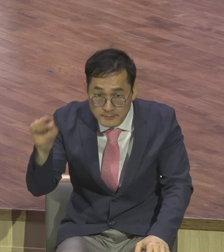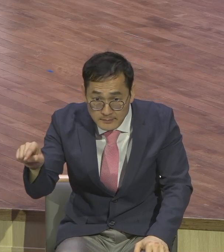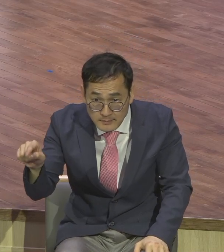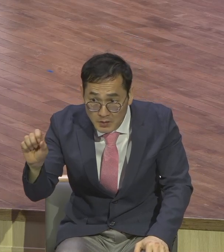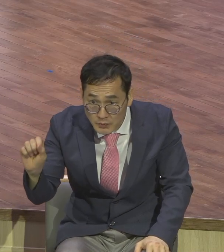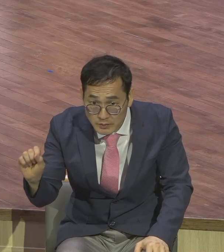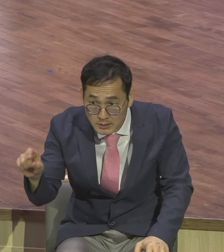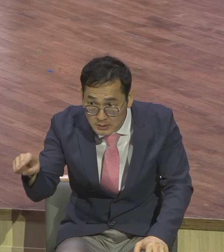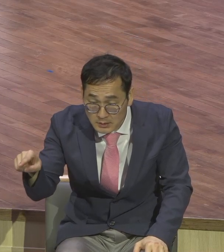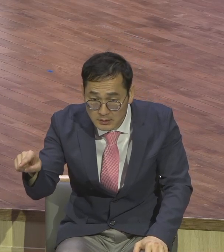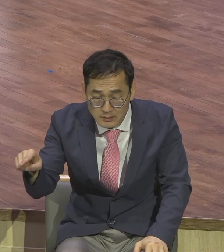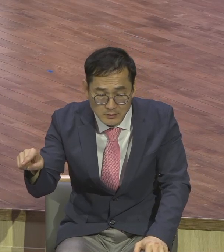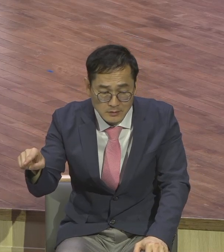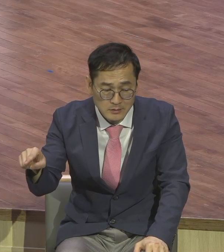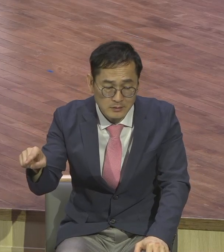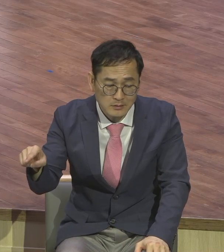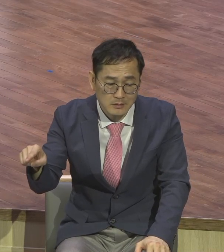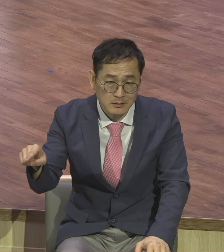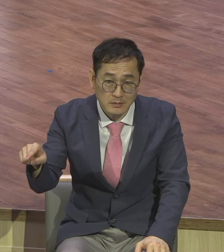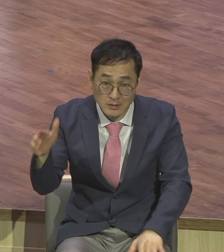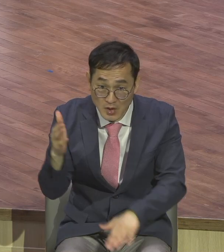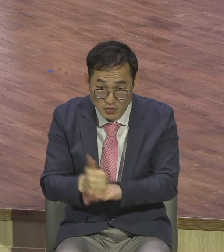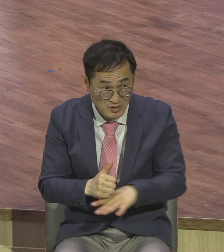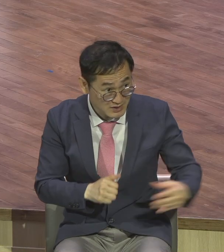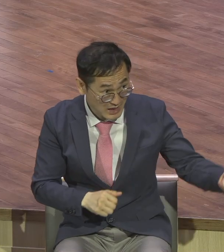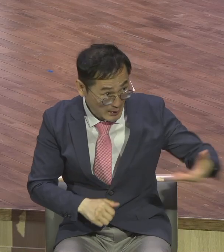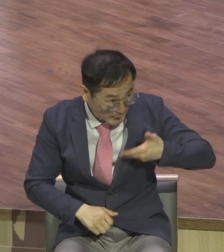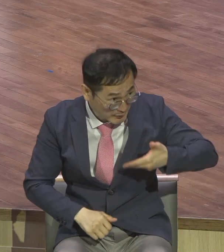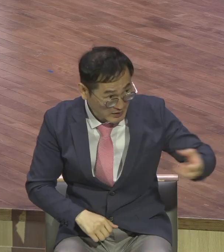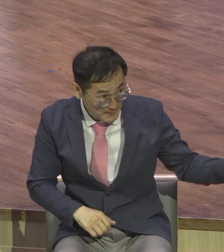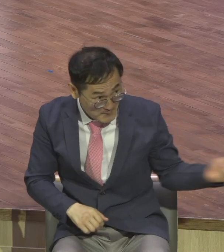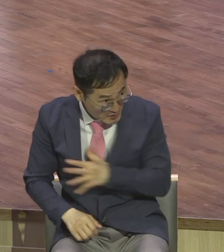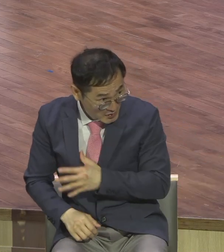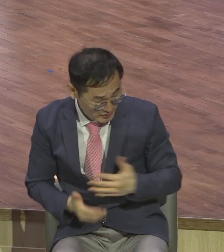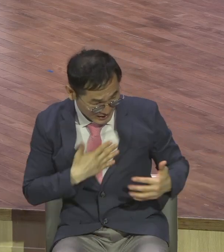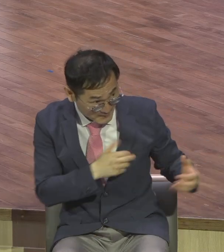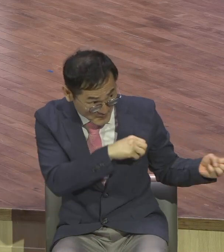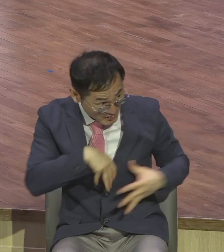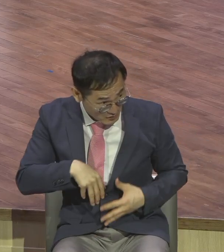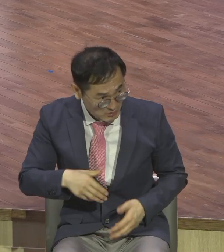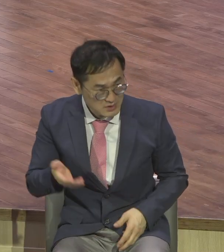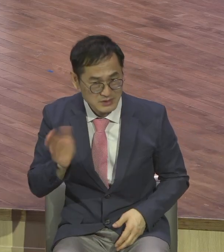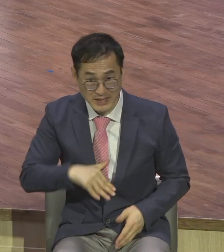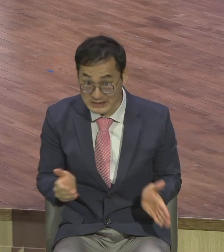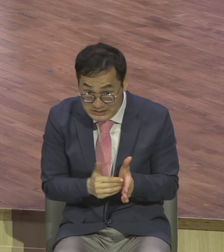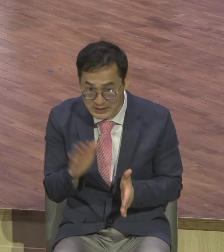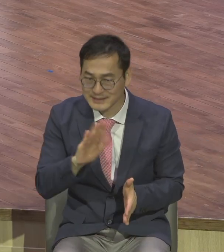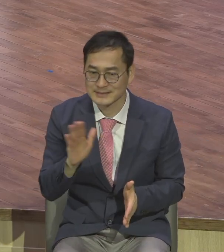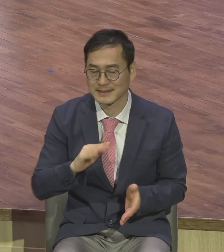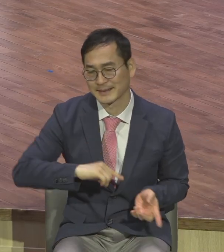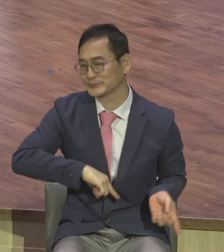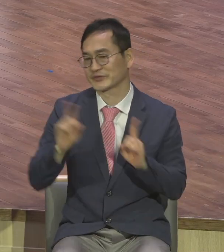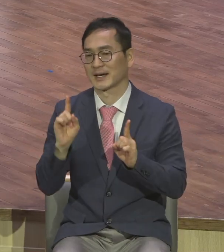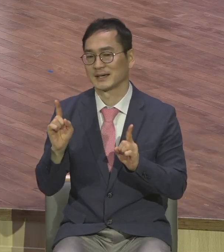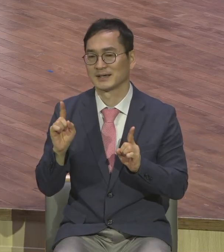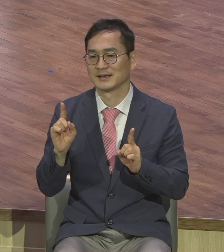죽이겠지만 버렸지만 끝난 거 아니다. 부활을 통해서 구속사익을